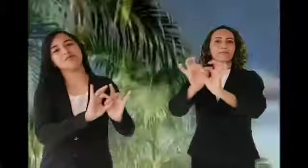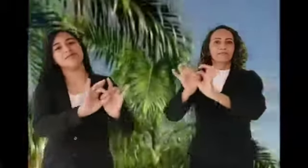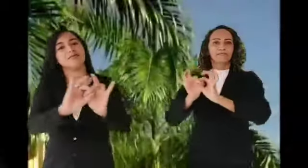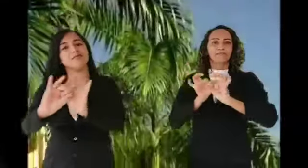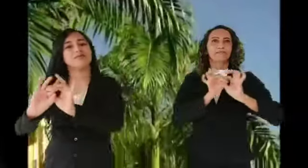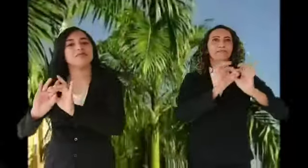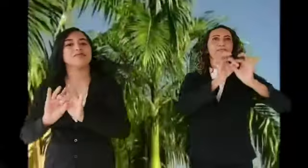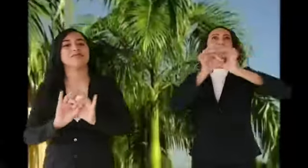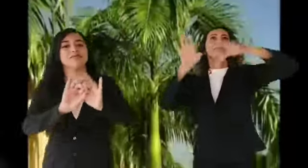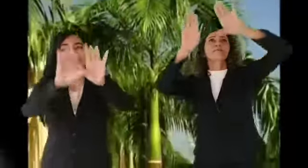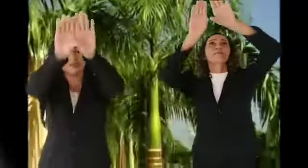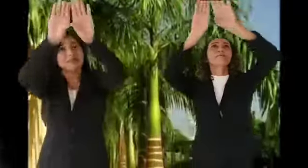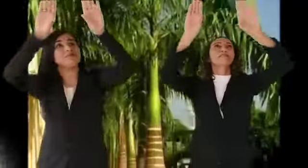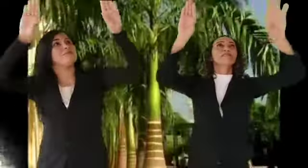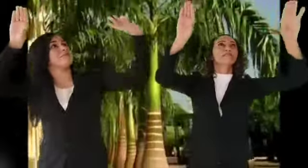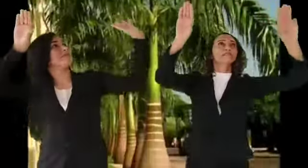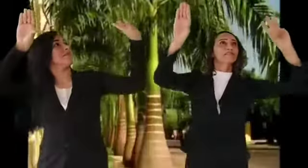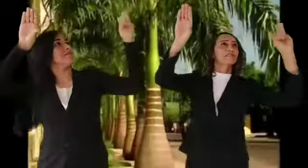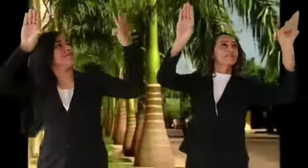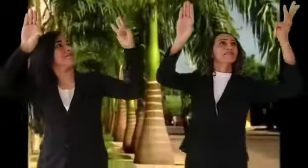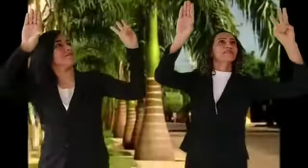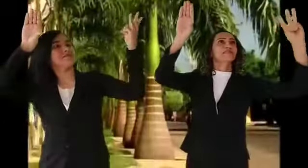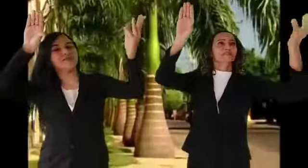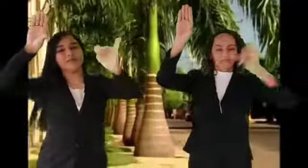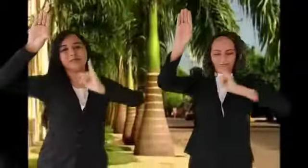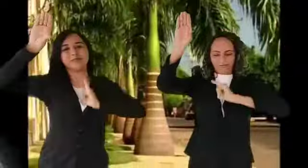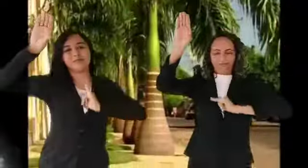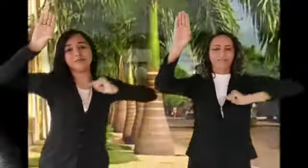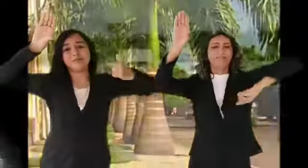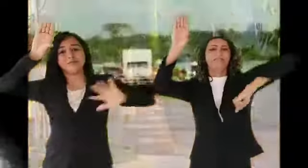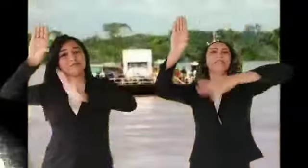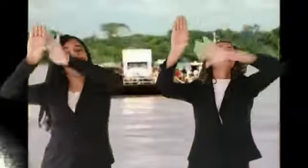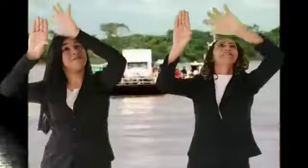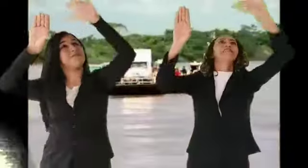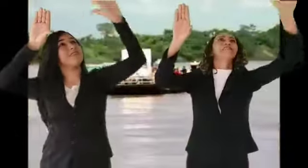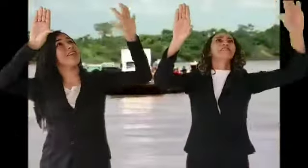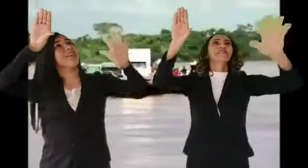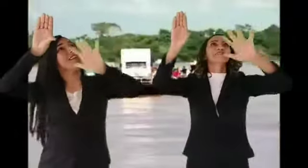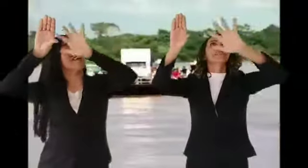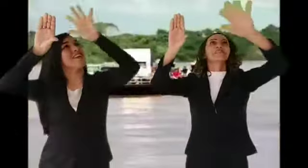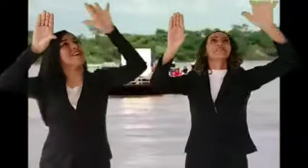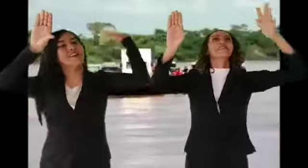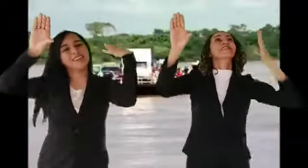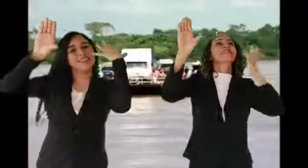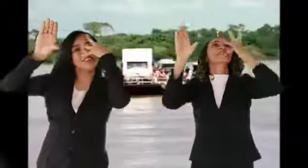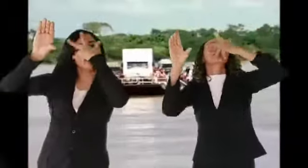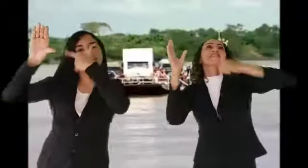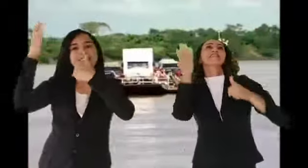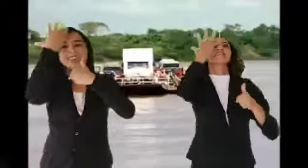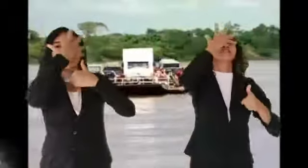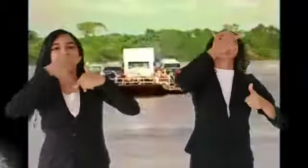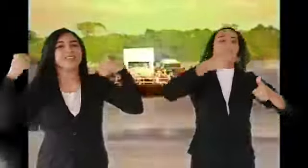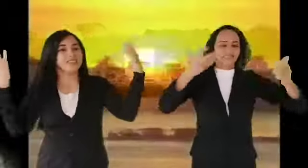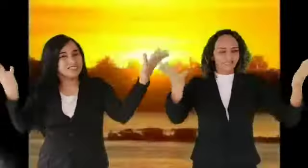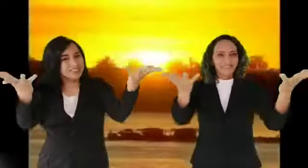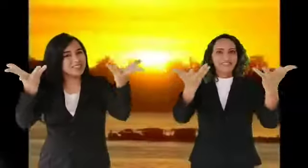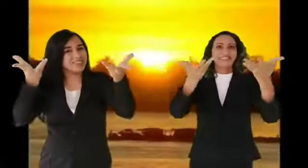irmão Porque quanto a beleza Recentiva os céus